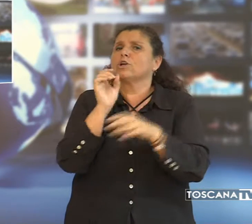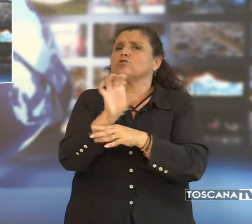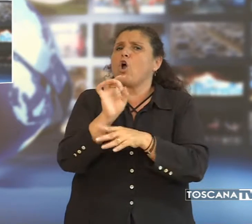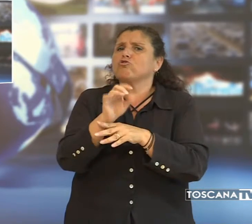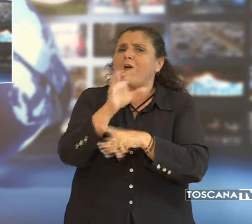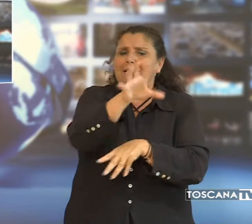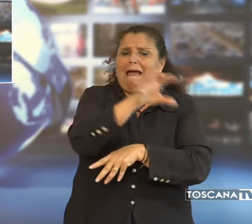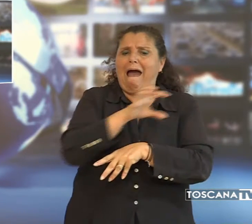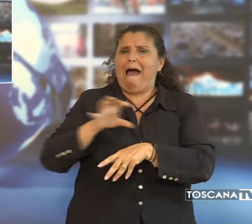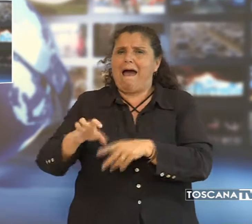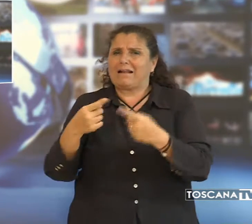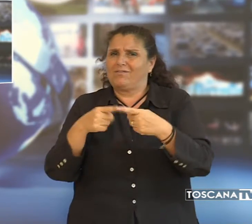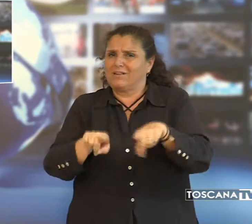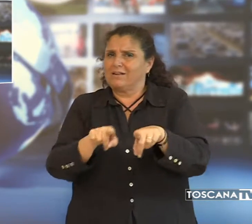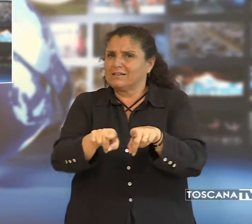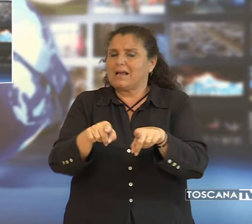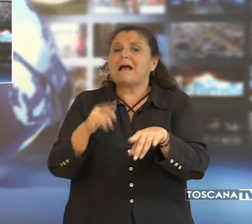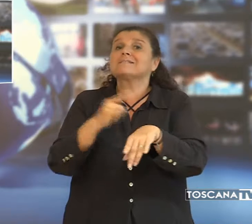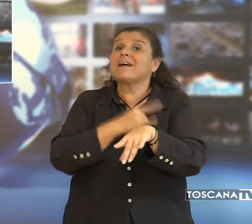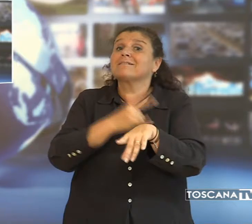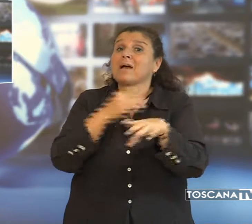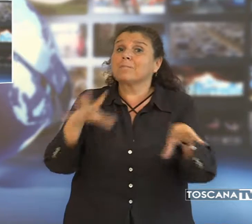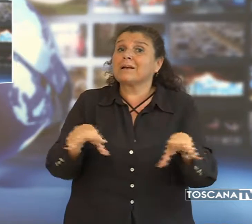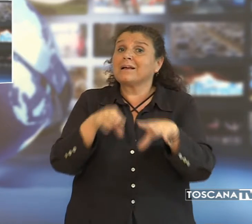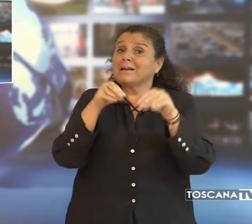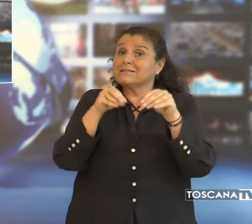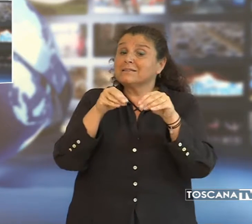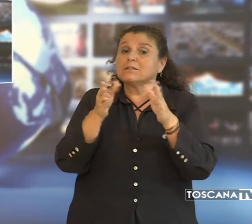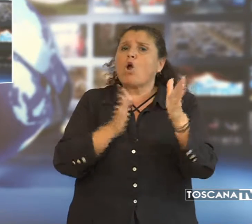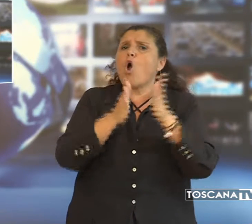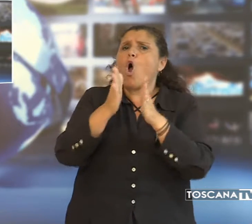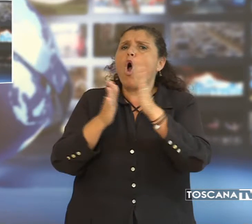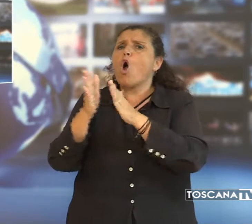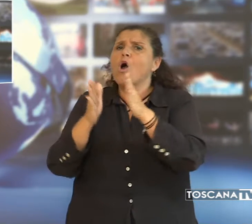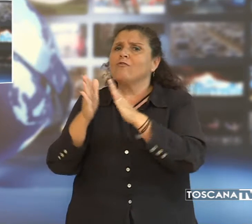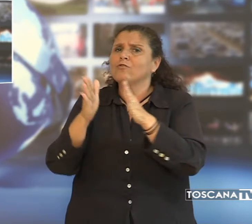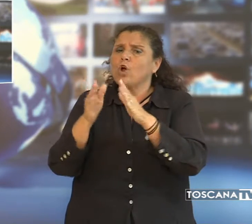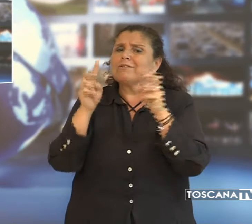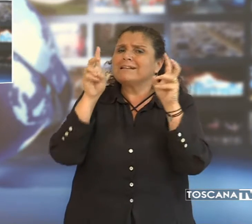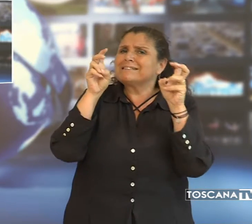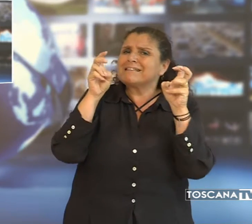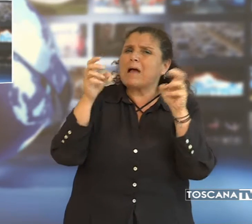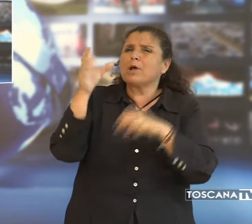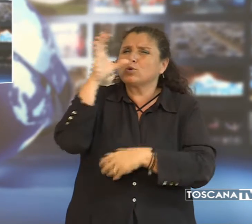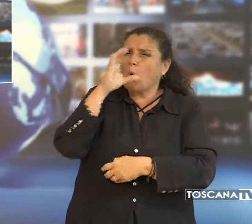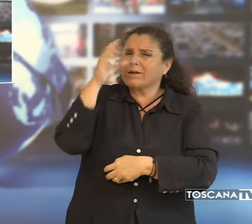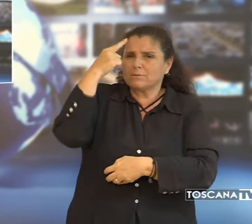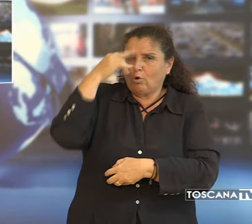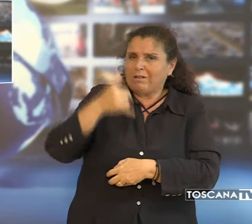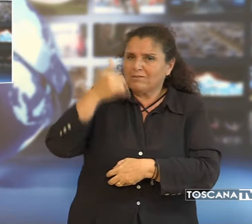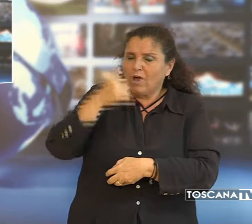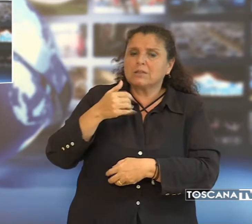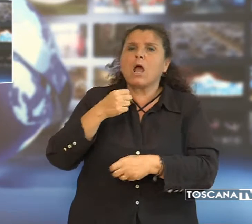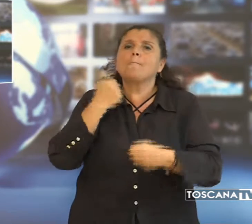varie aree e da settembre cominceranno a confrontarsi con temi quali il turismo intelligente, la